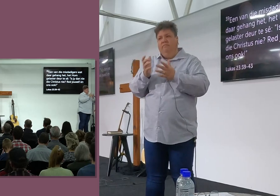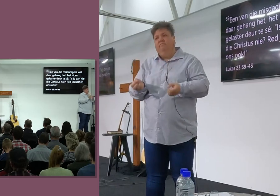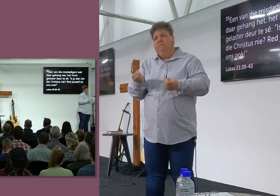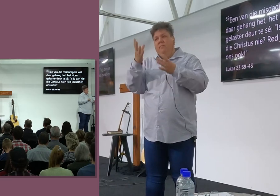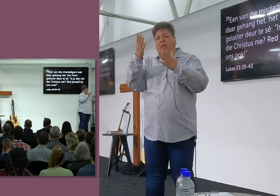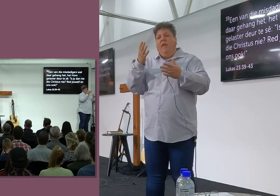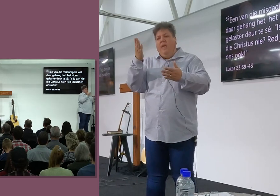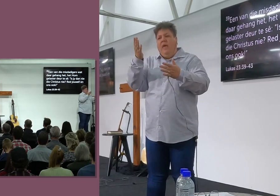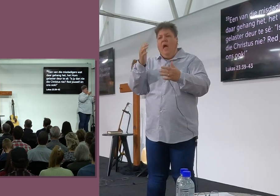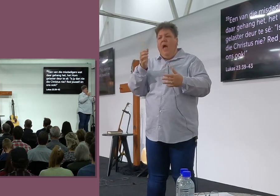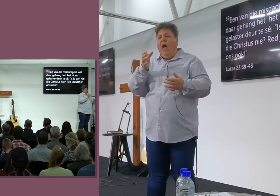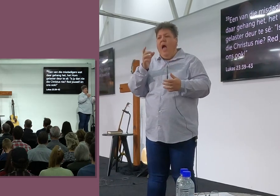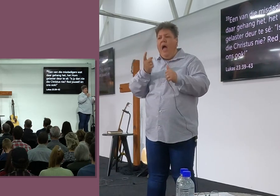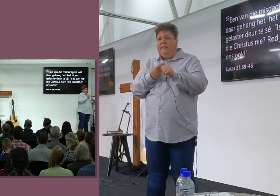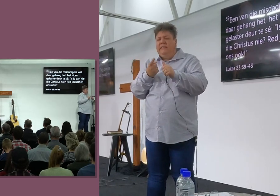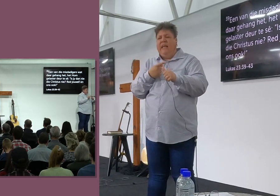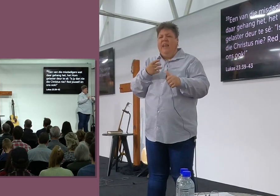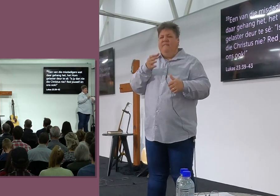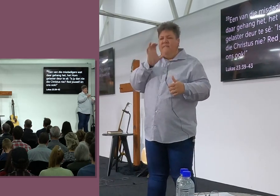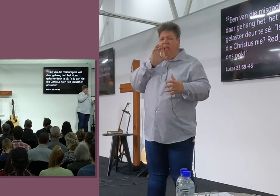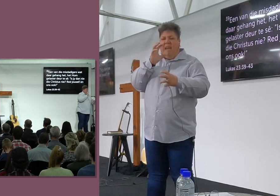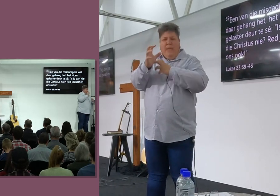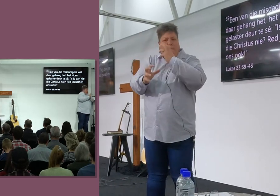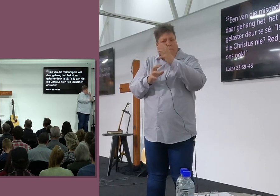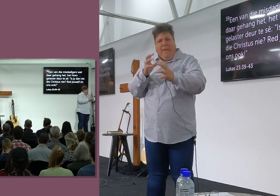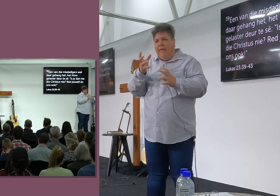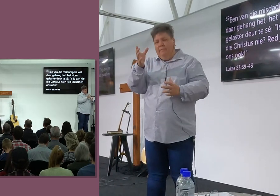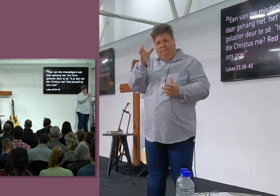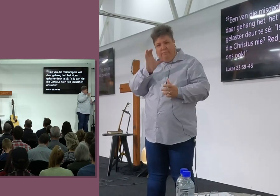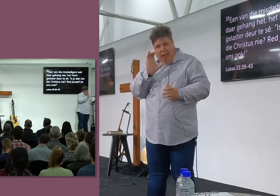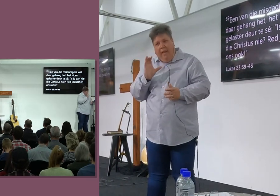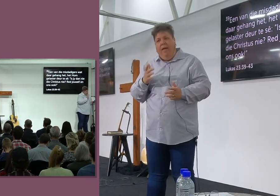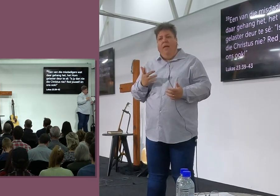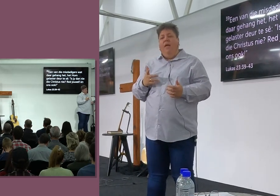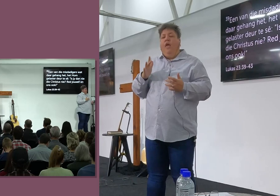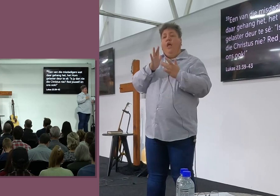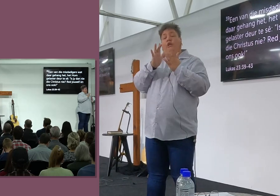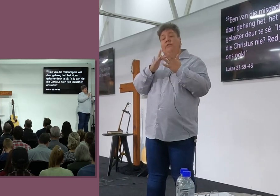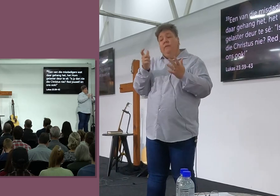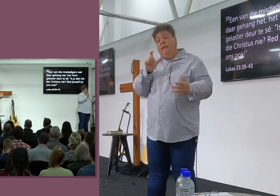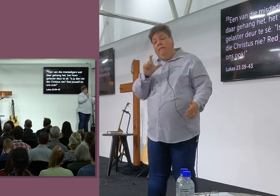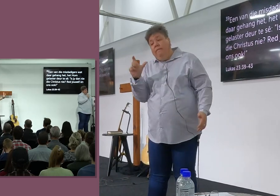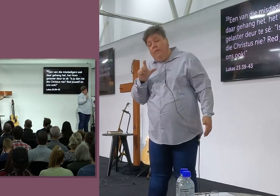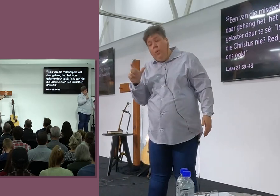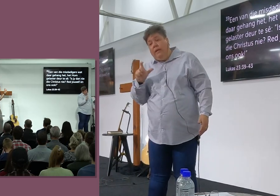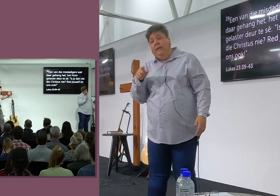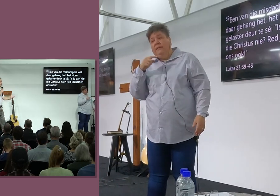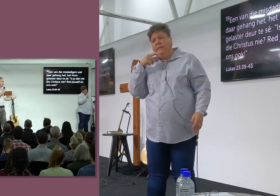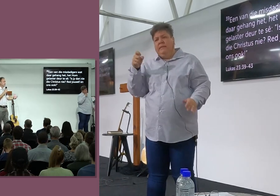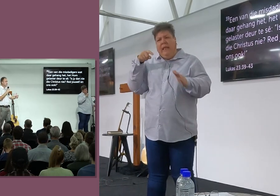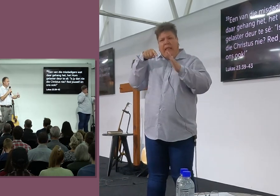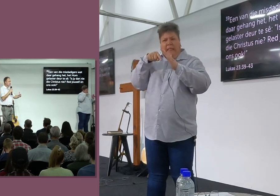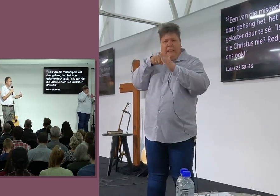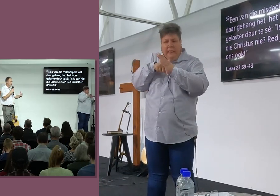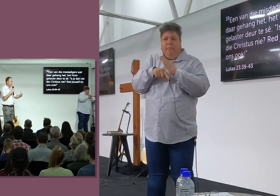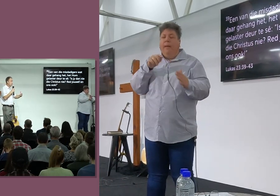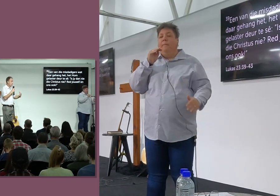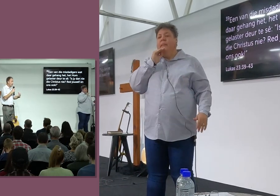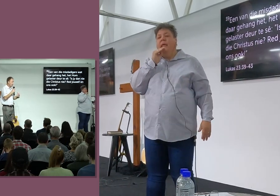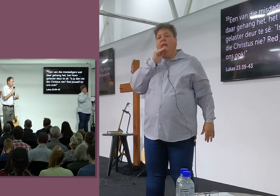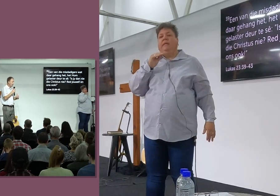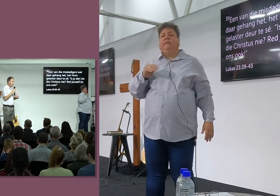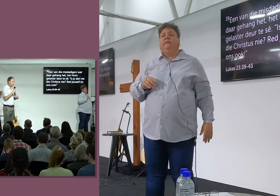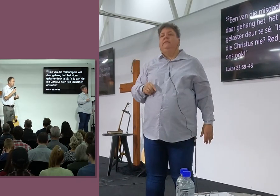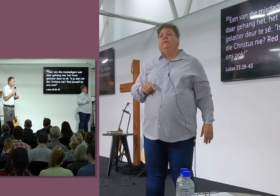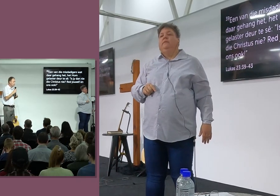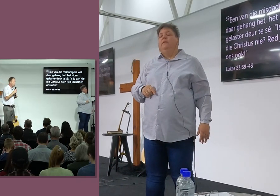asijn, En wijn gemeng, Jesus, Wat, Alle die woorde sê, En alles van dit dieper betekenis, Een goed wat, Voor